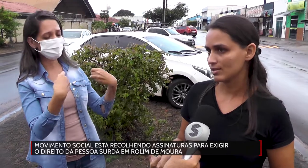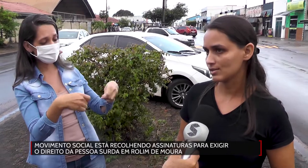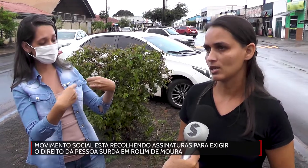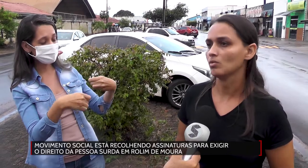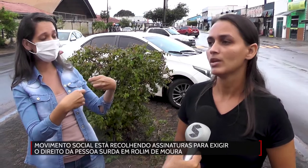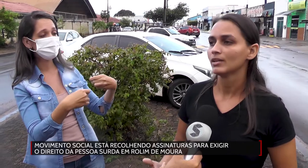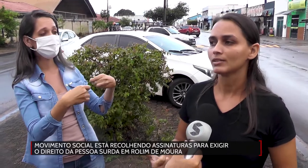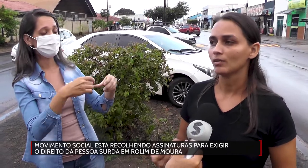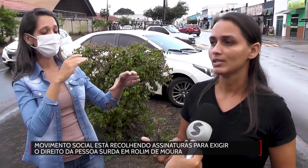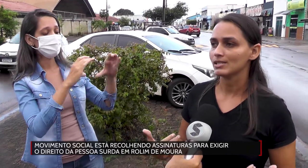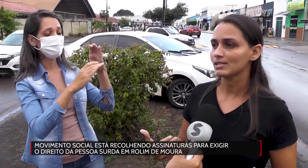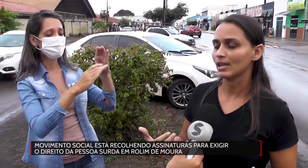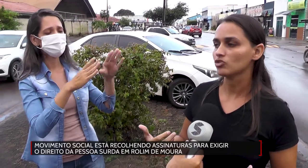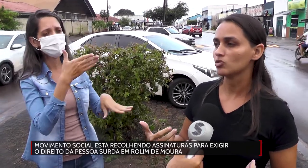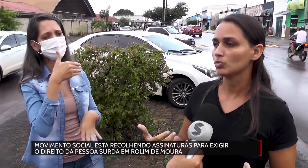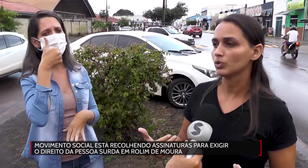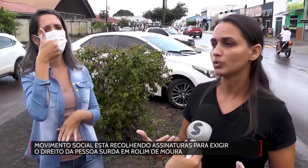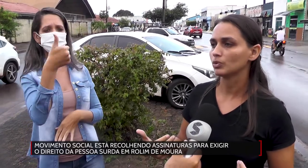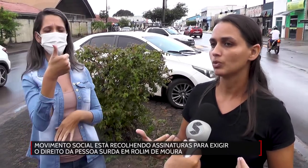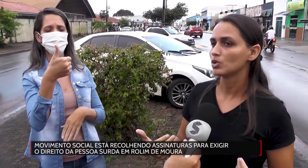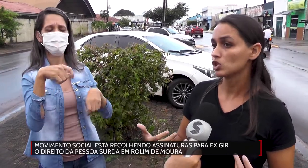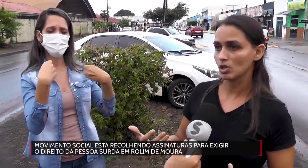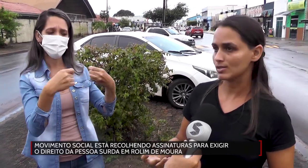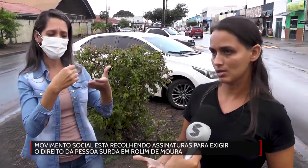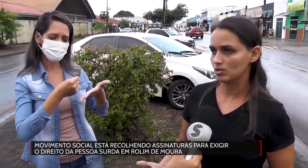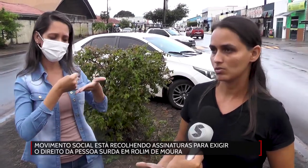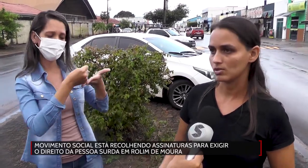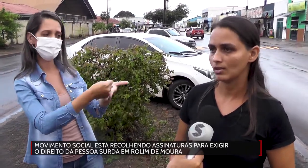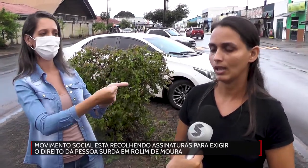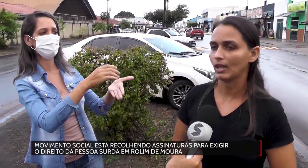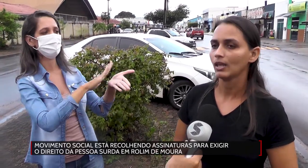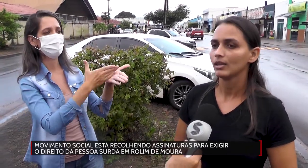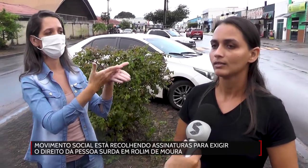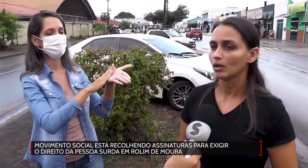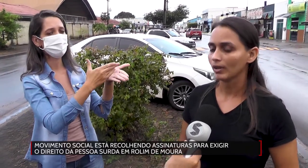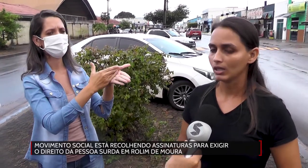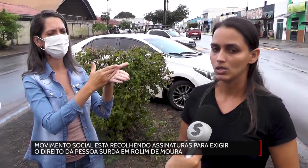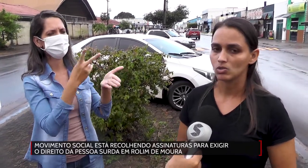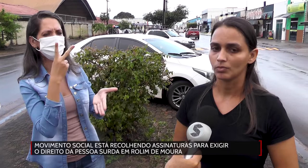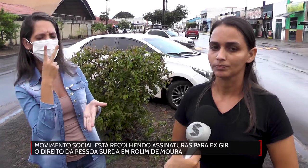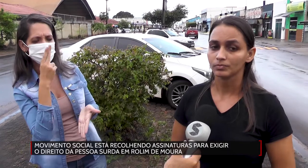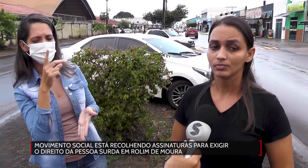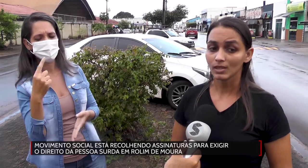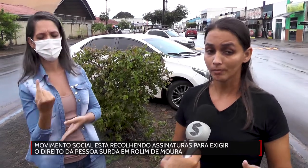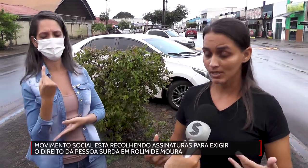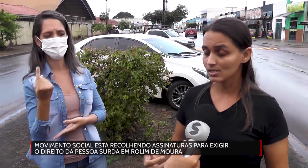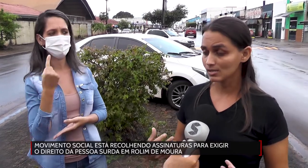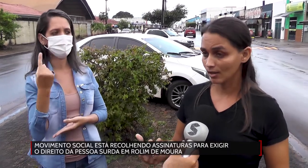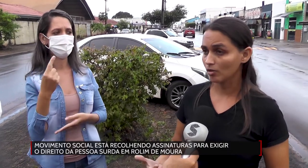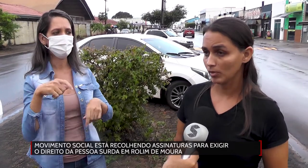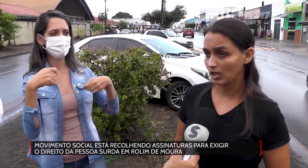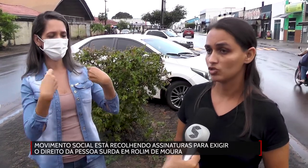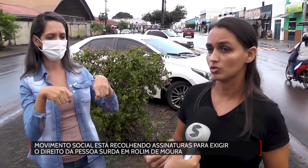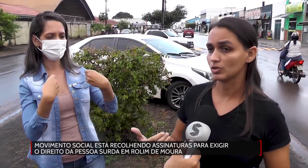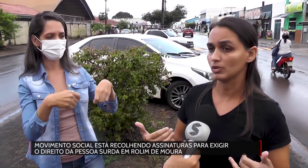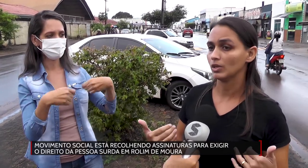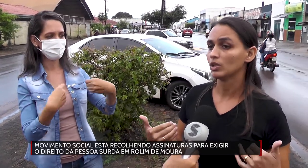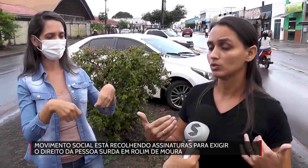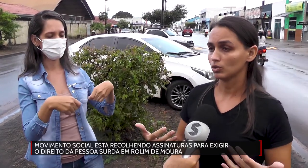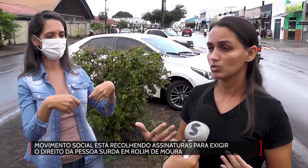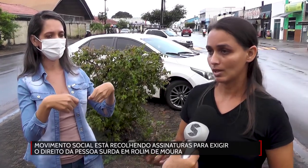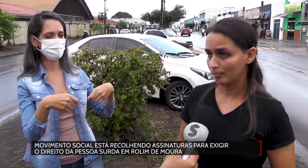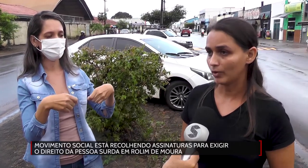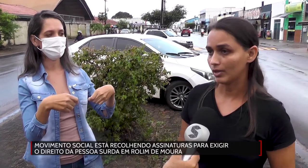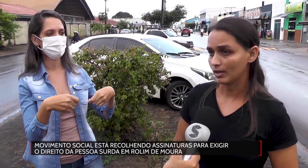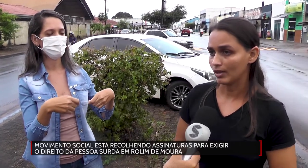comunicação, então eles se sentem muito sozinhos, né, Então é isso, precisa realmente que